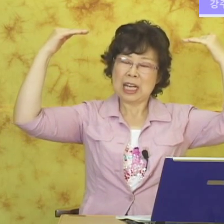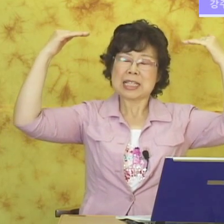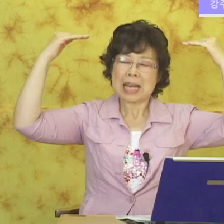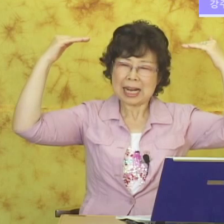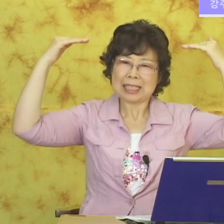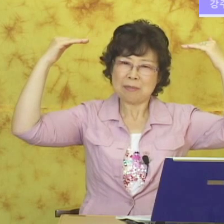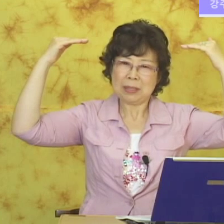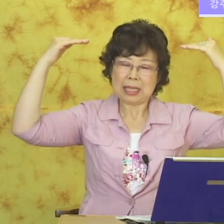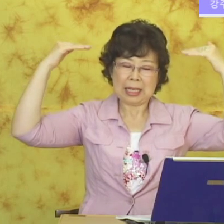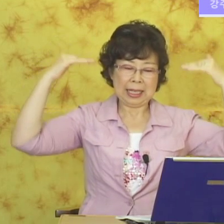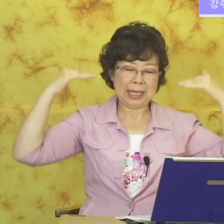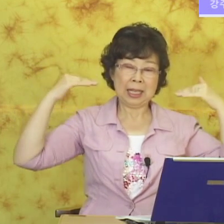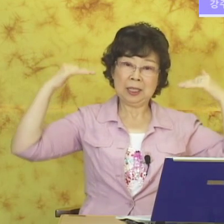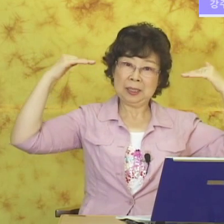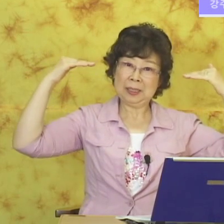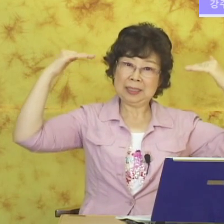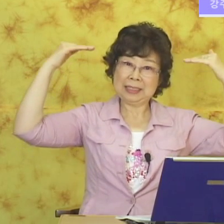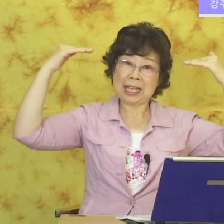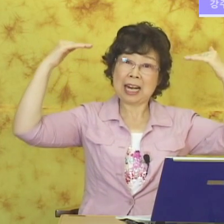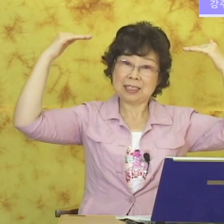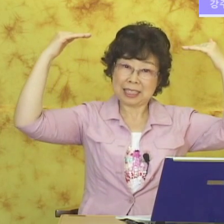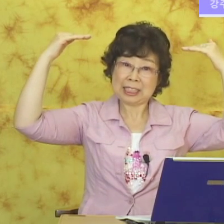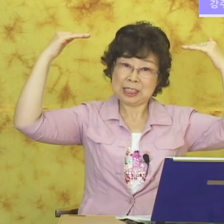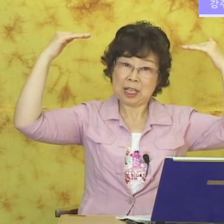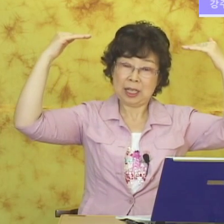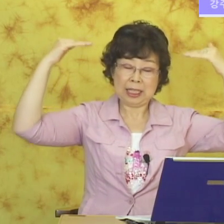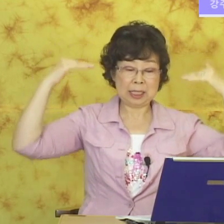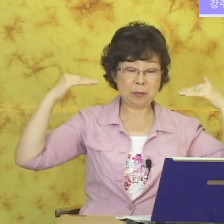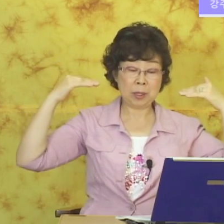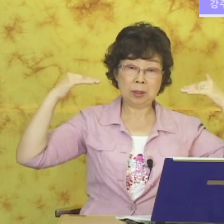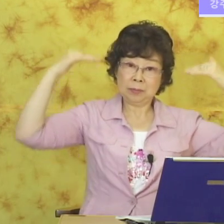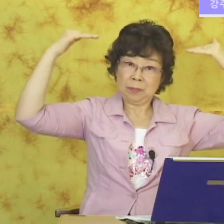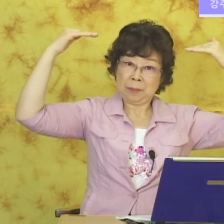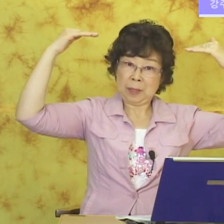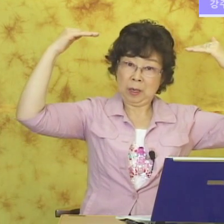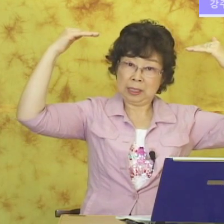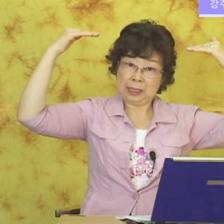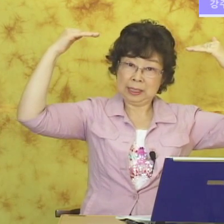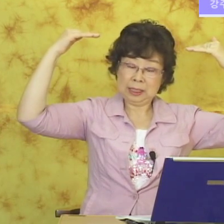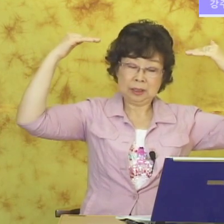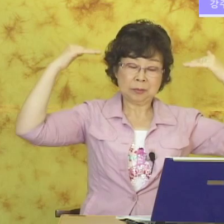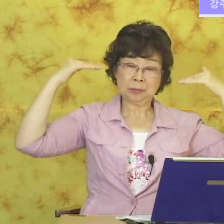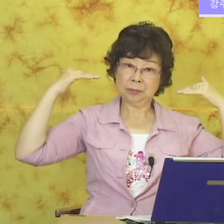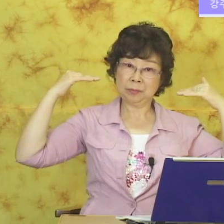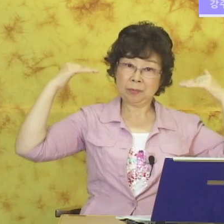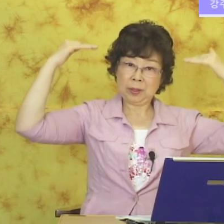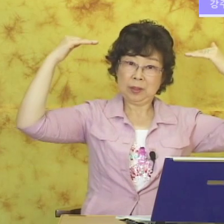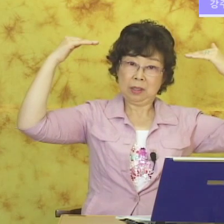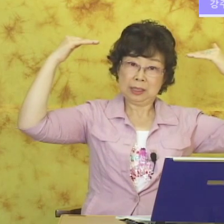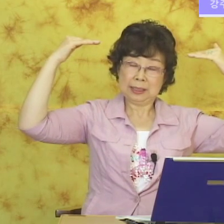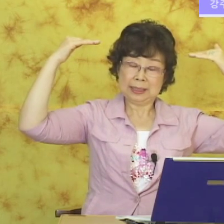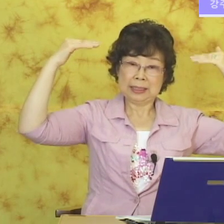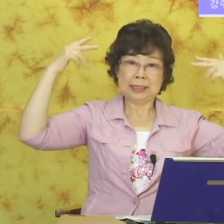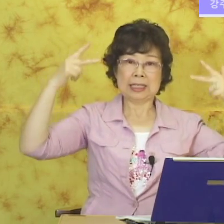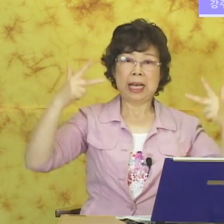자라답니다. 자라는 것 같죠? 자 이러면 어른. 어른. 자